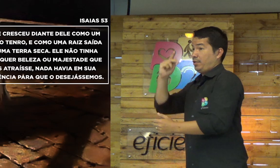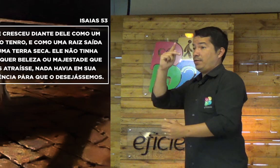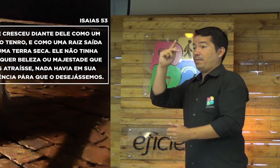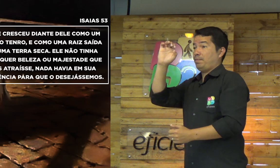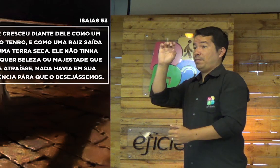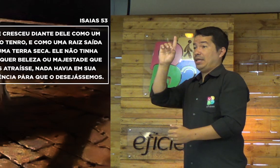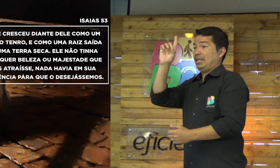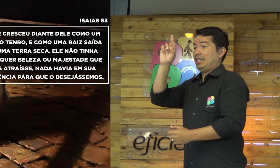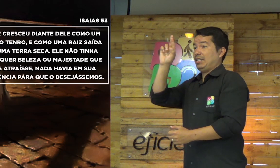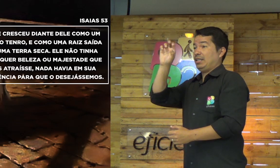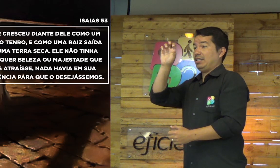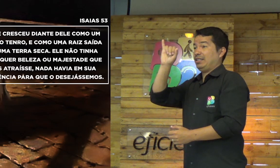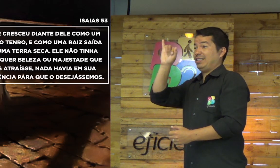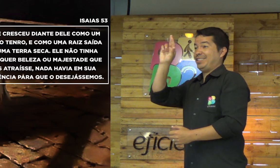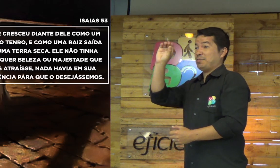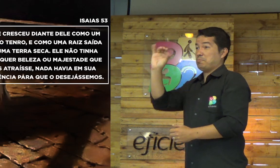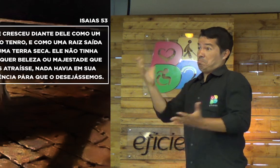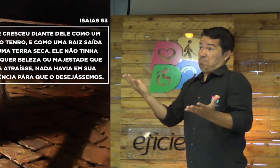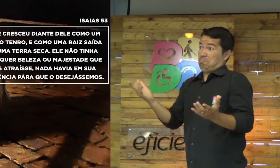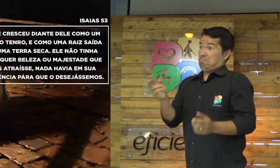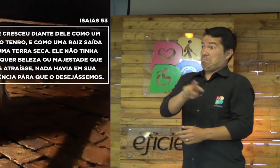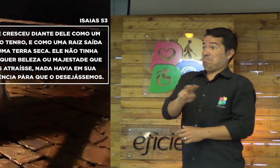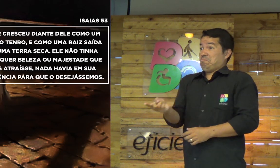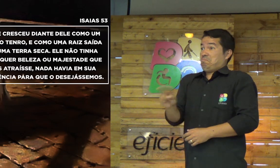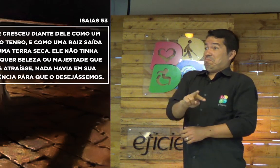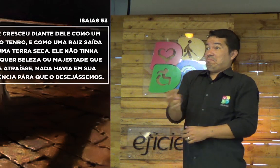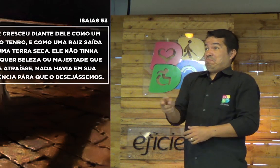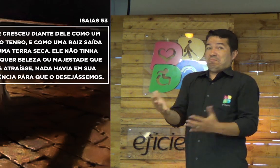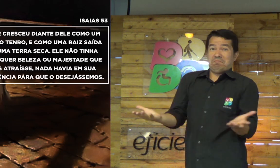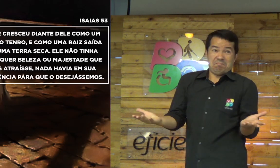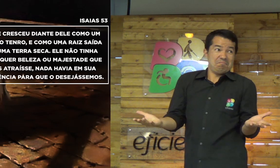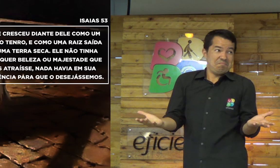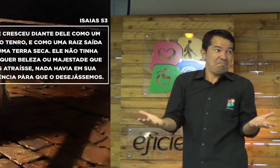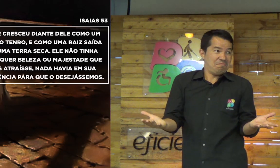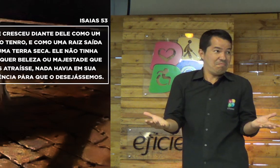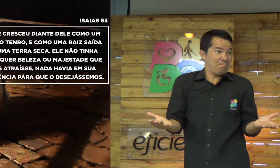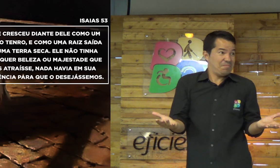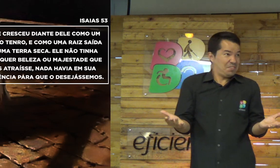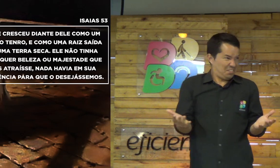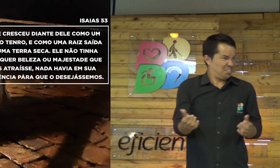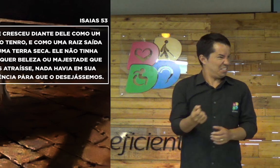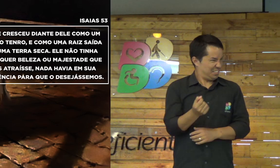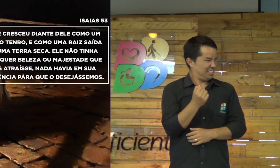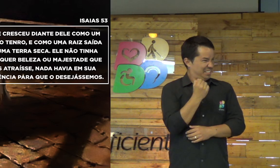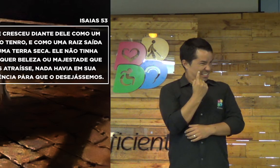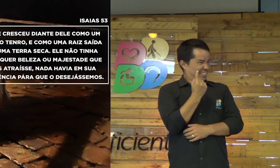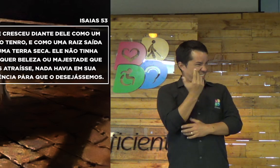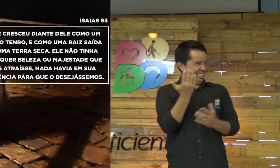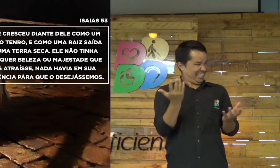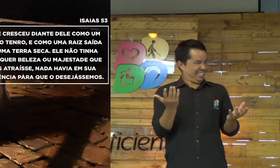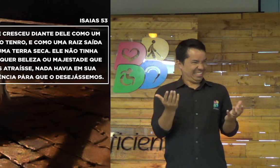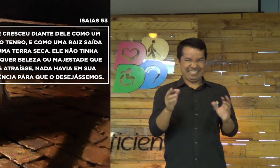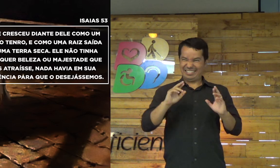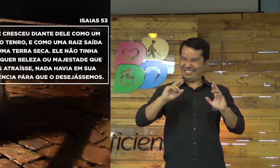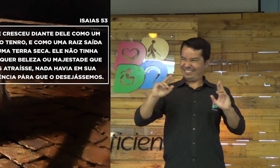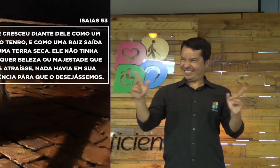pedreiro. Um dos dois. Essa palavra no grego tem esses dois significados.